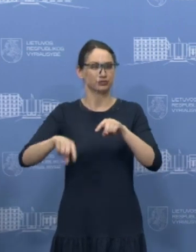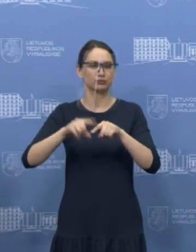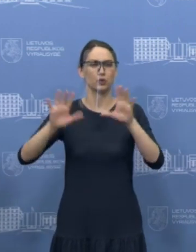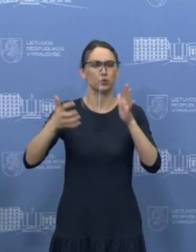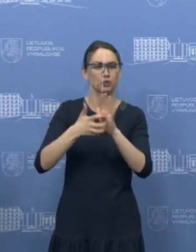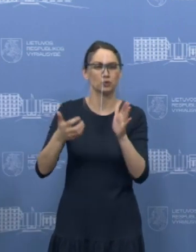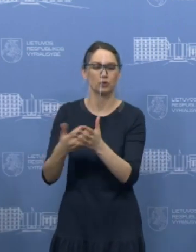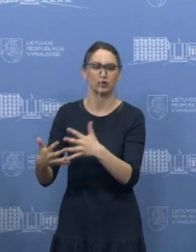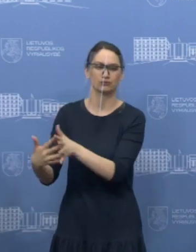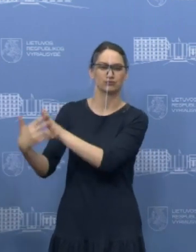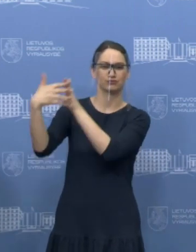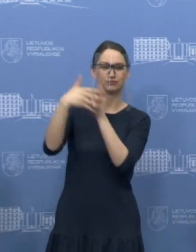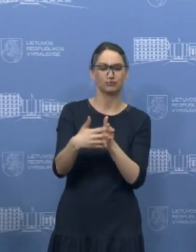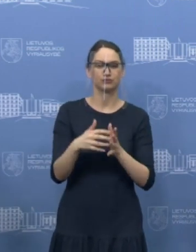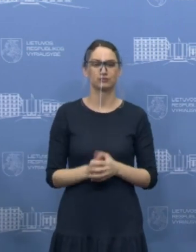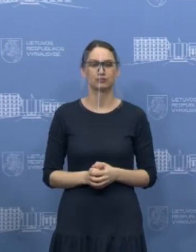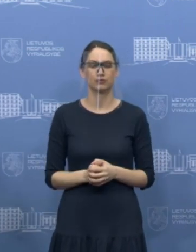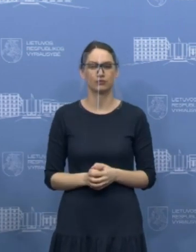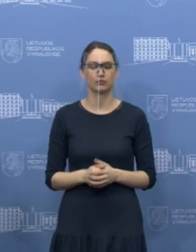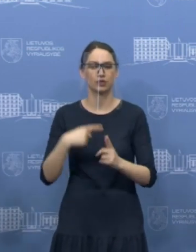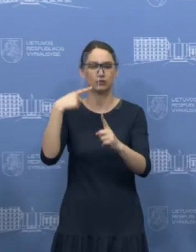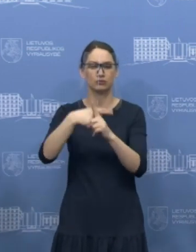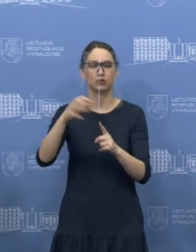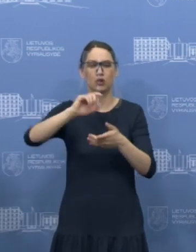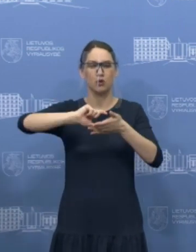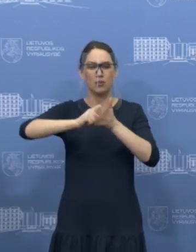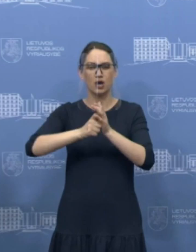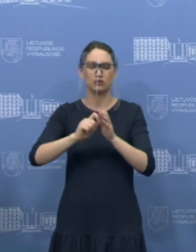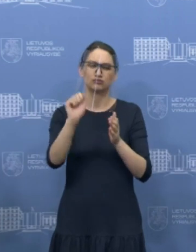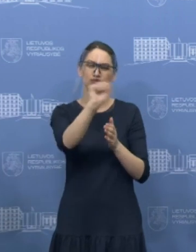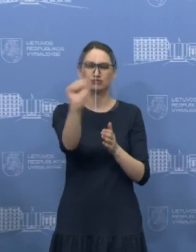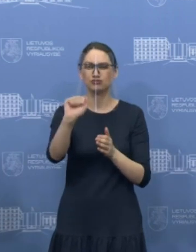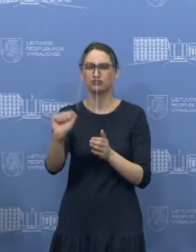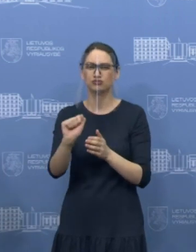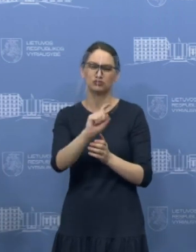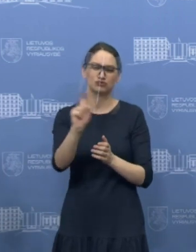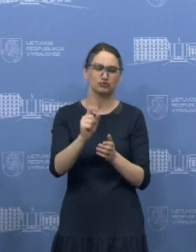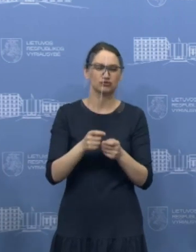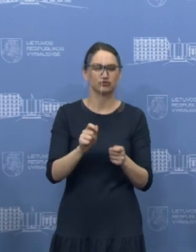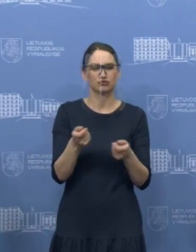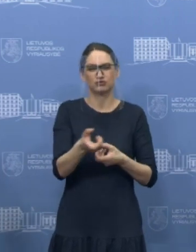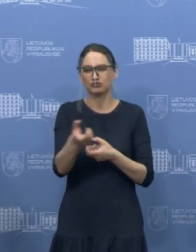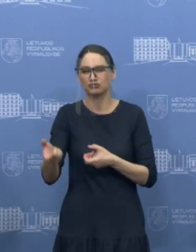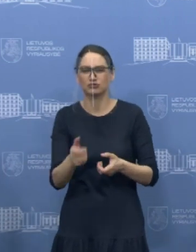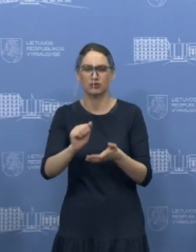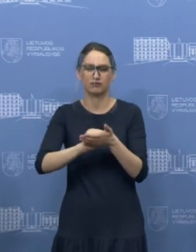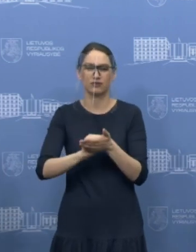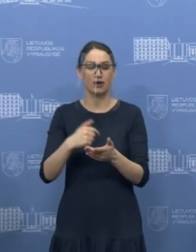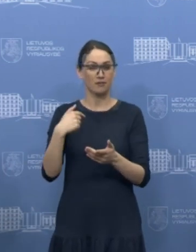Didelį dėmesį skirėme patalpų dezinfekcijai, kaip ir kitos turbūt savaldybės.